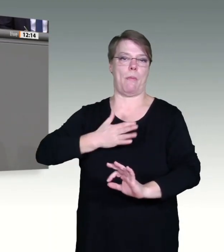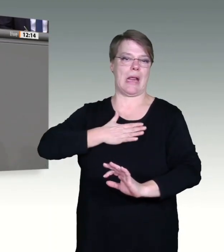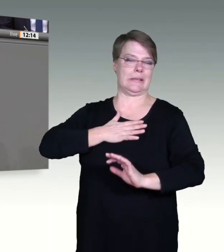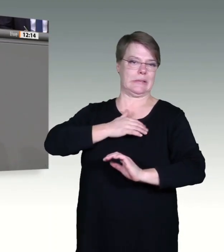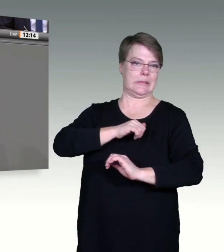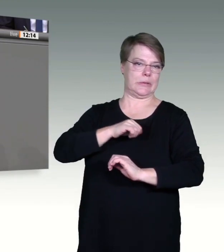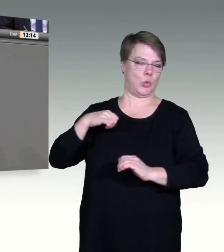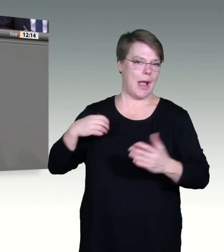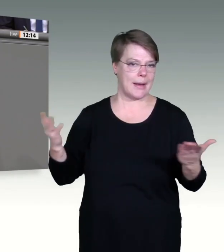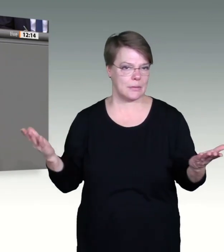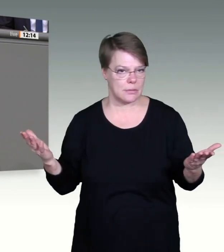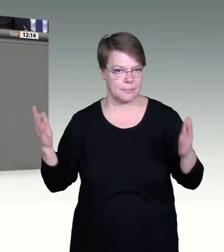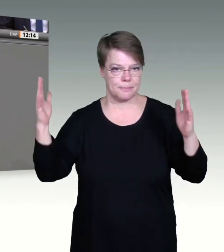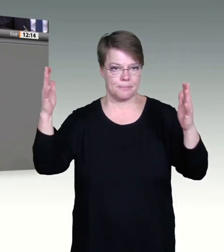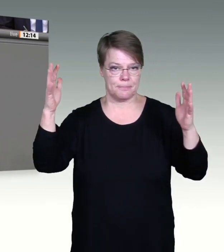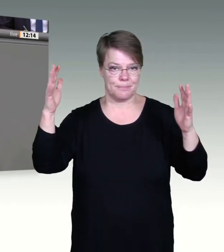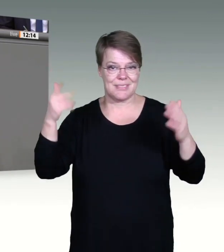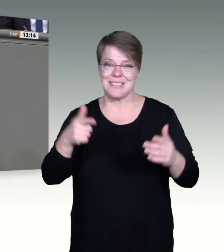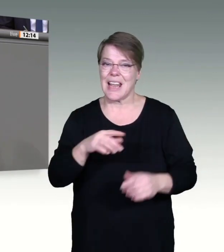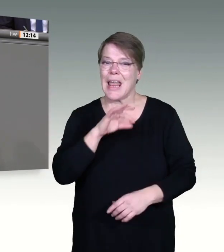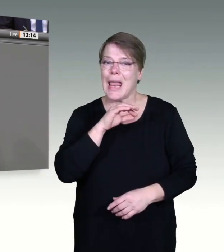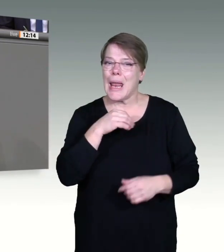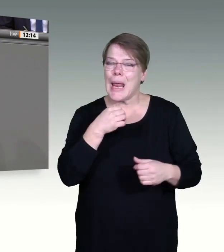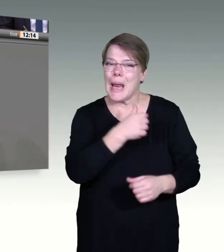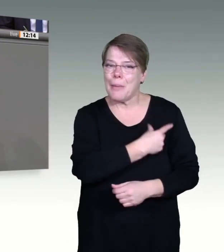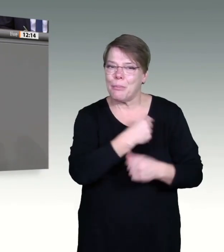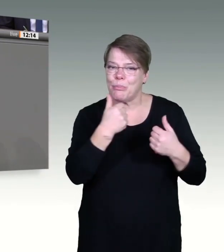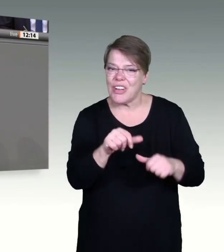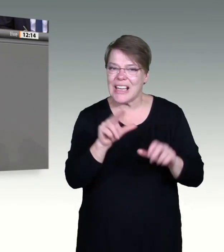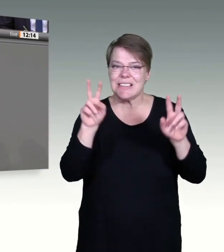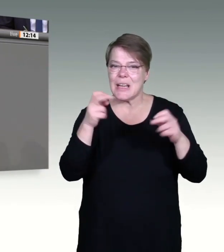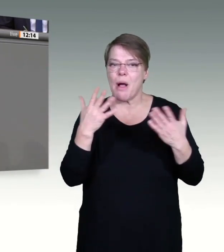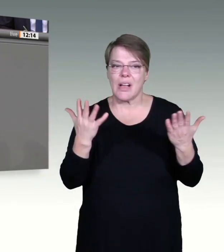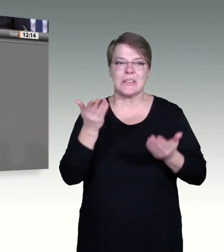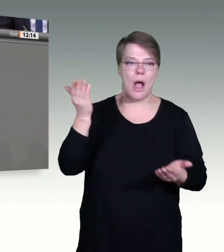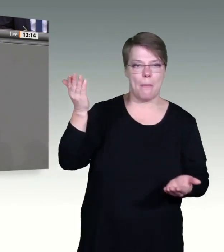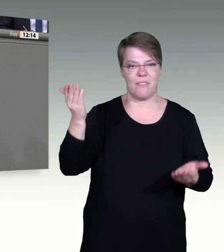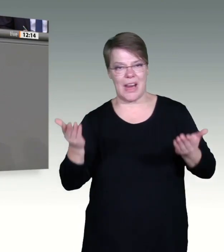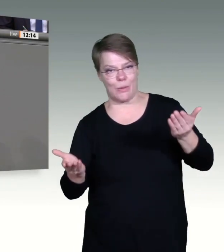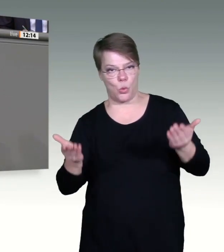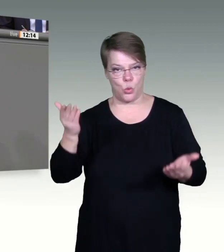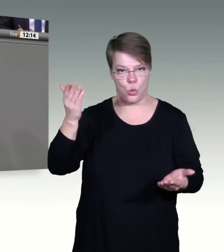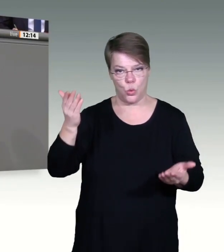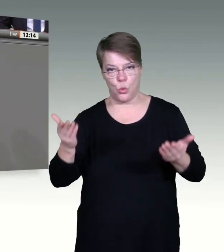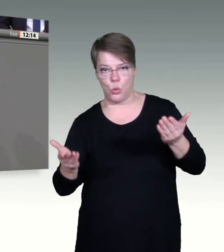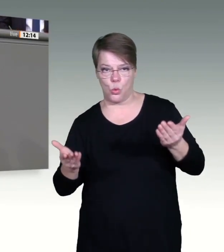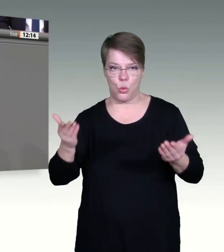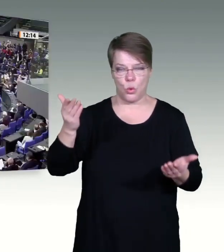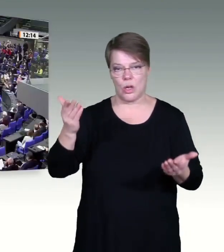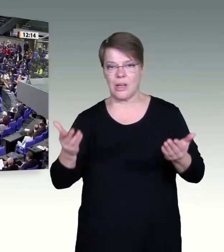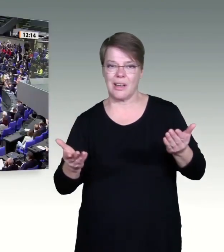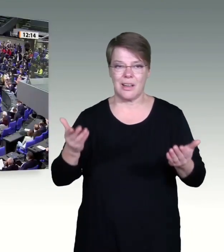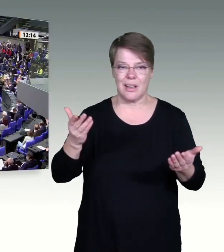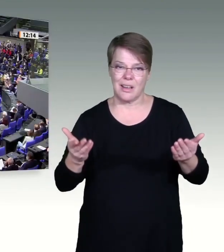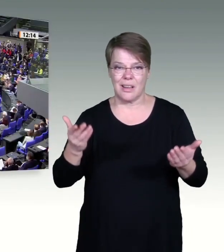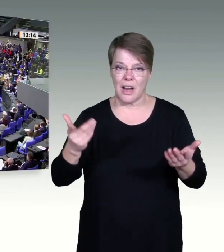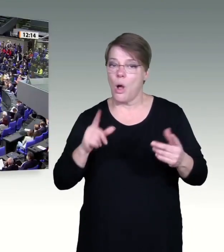Einrichtungen, in denen es engen Kontakt zu diesen vulnerablen Personengruppen gibt, unabdingbar. Und eine